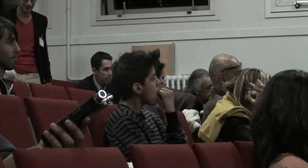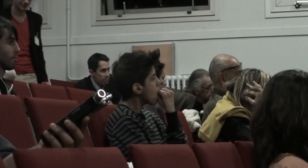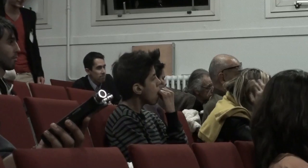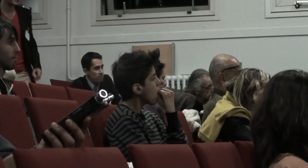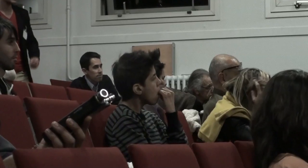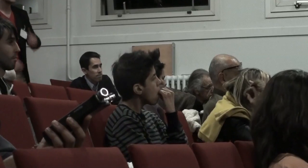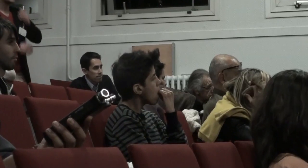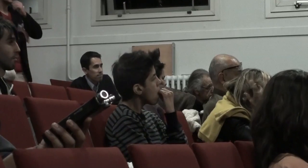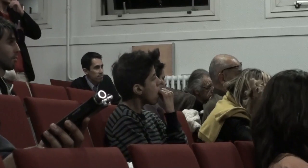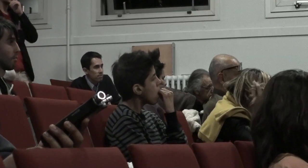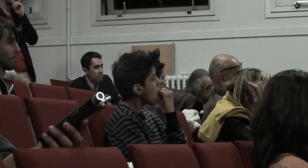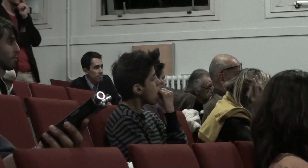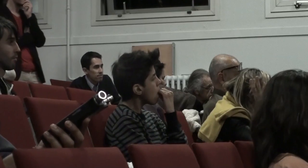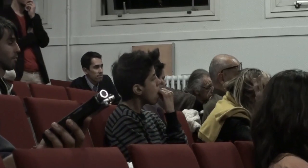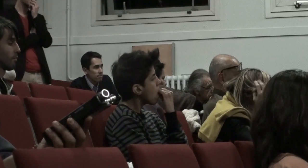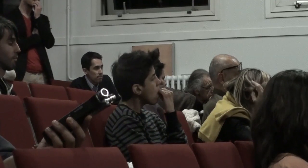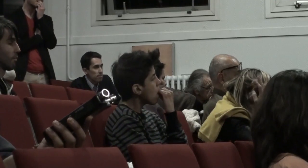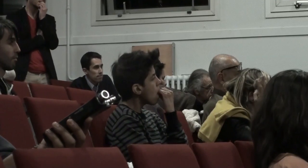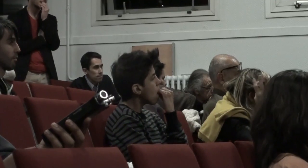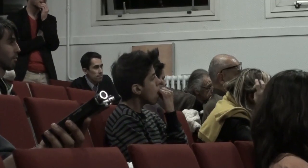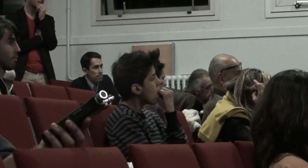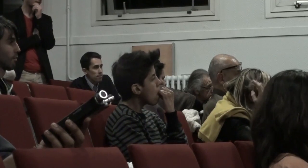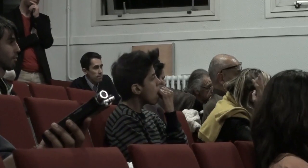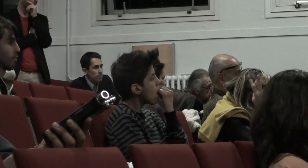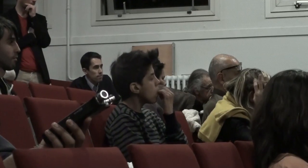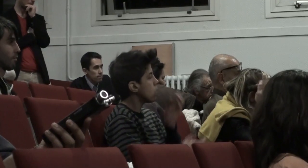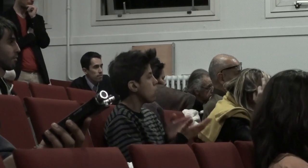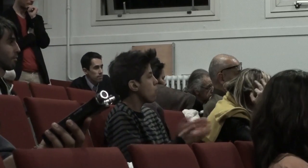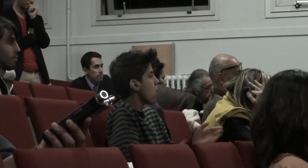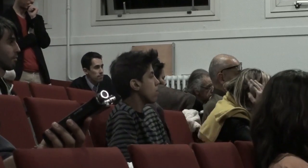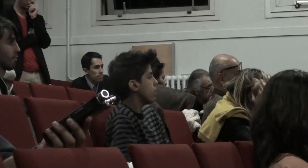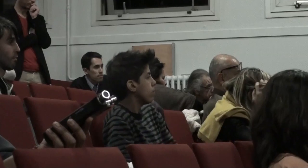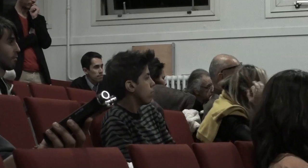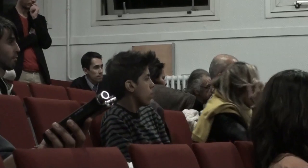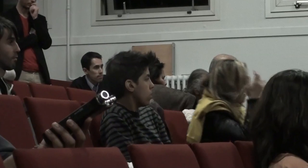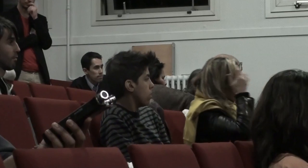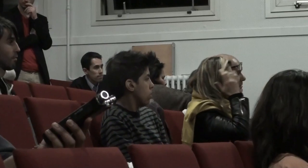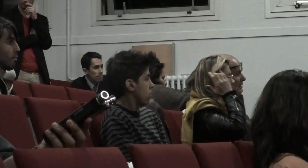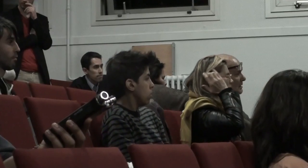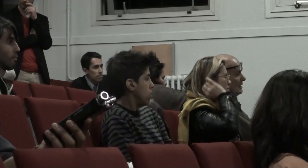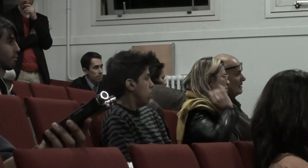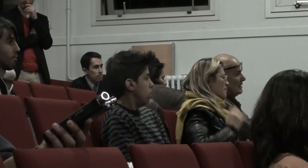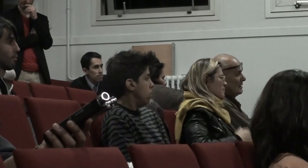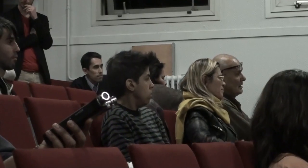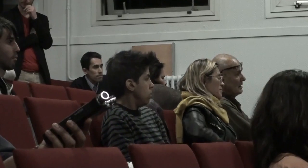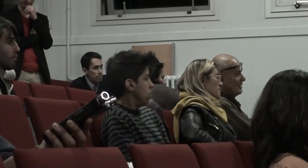créer un champ de conflictualité dans lequel la normalisation n'apparaît pas comme la voie unique qui va de soi